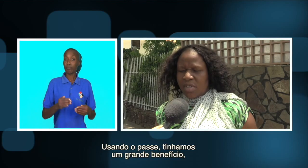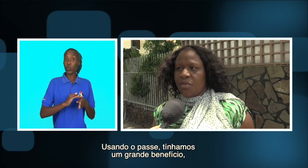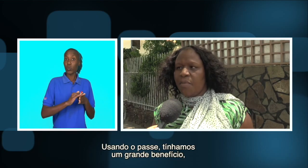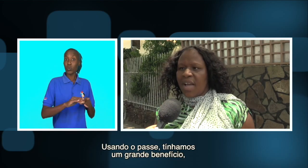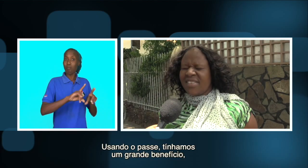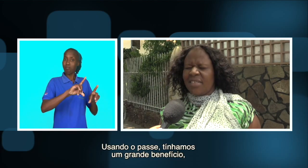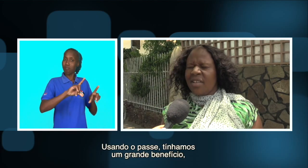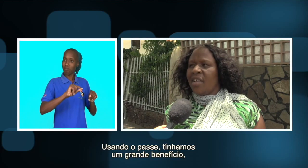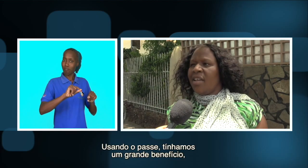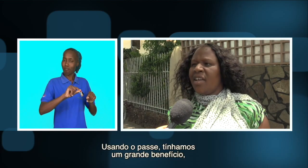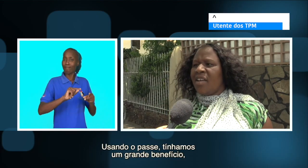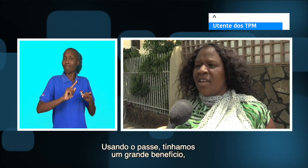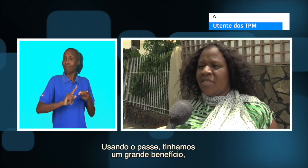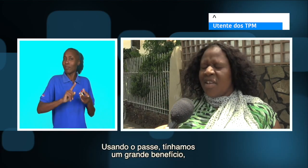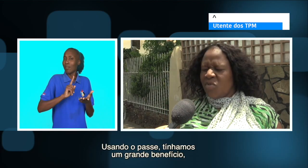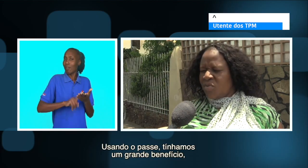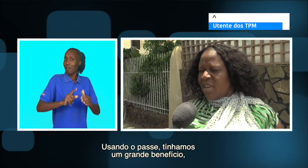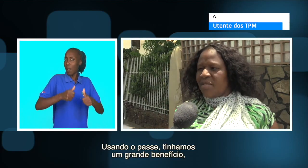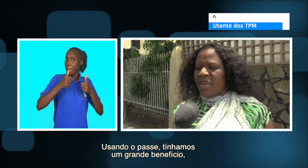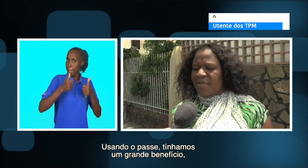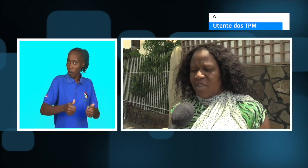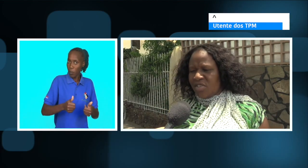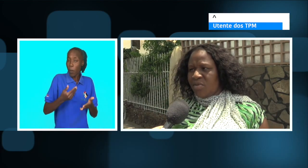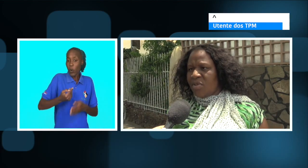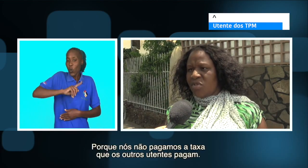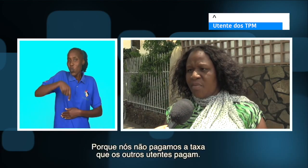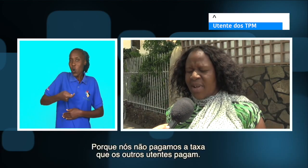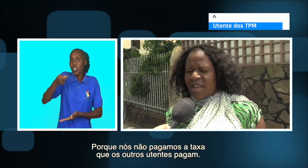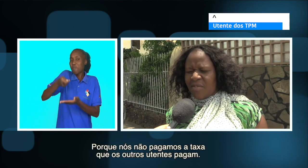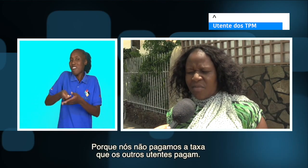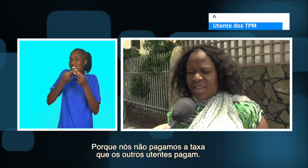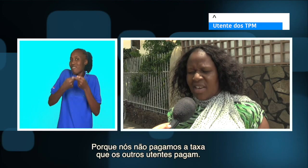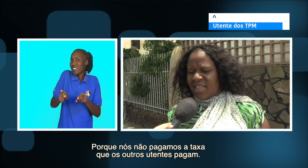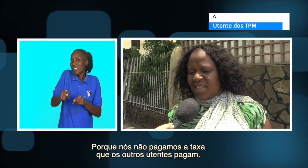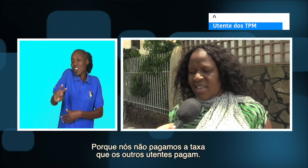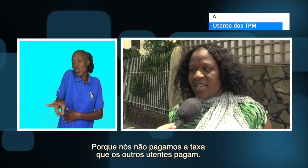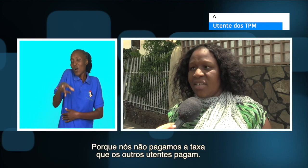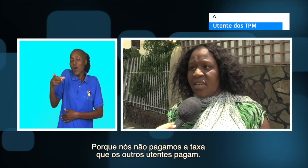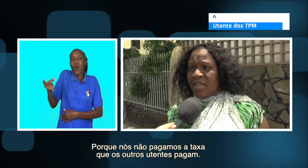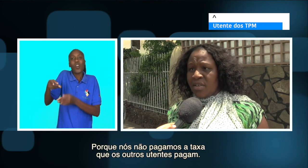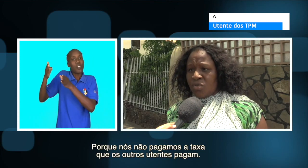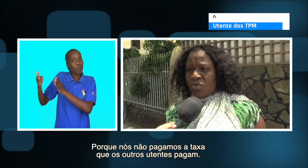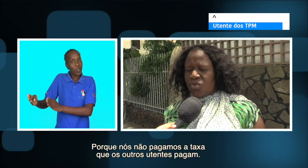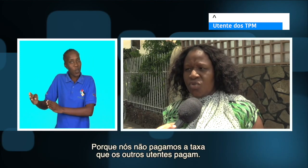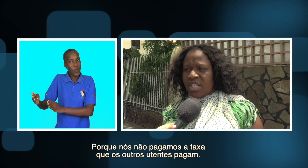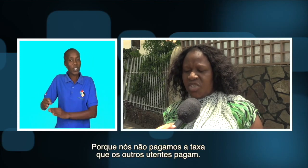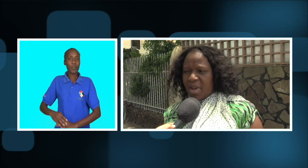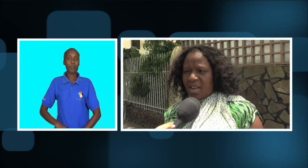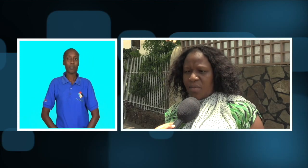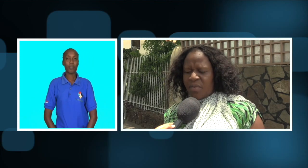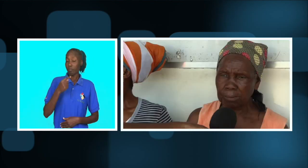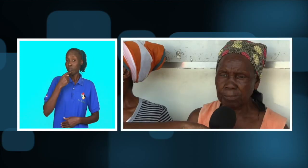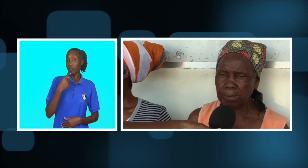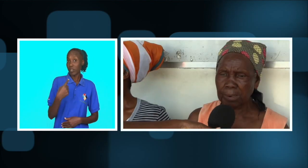Usando o passe, tínhamos um grande benefício, porque nós não pagávamos aquela taxa que os outros utentes